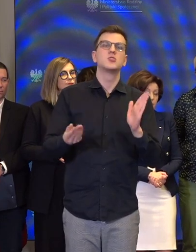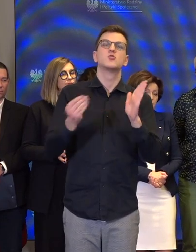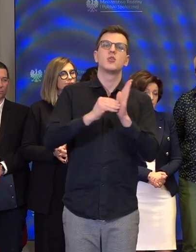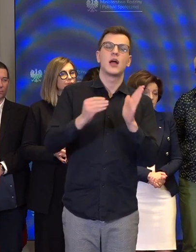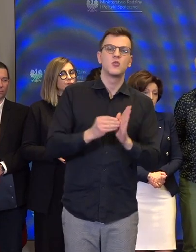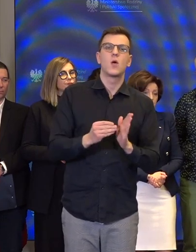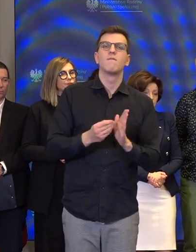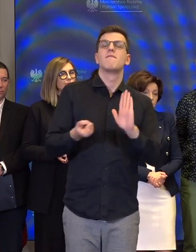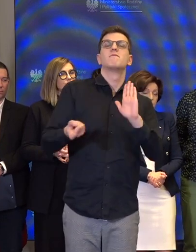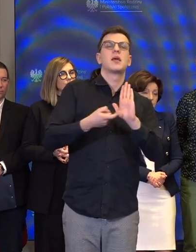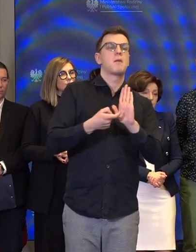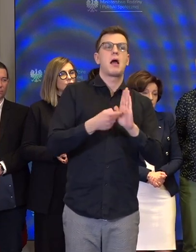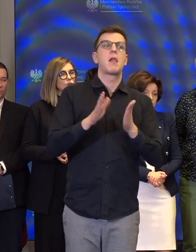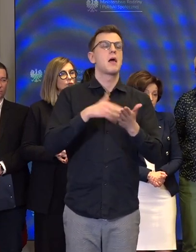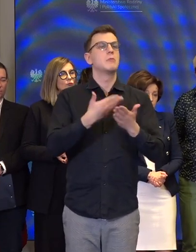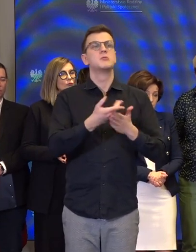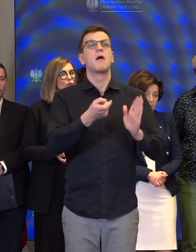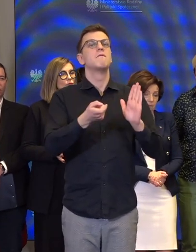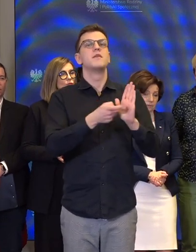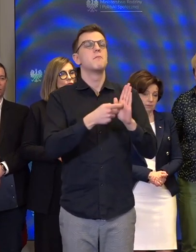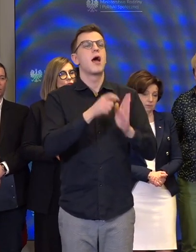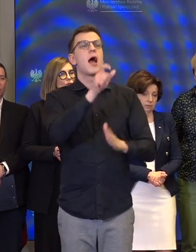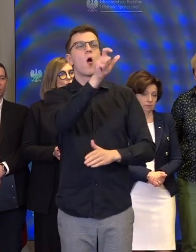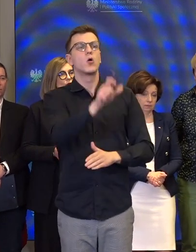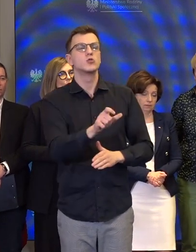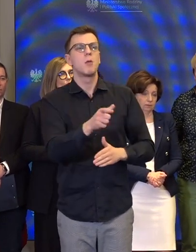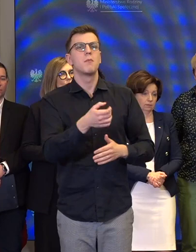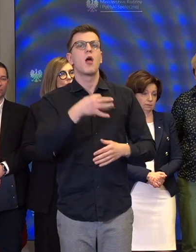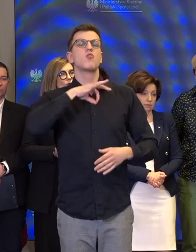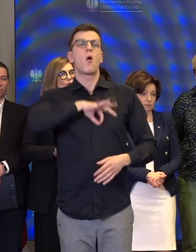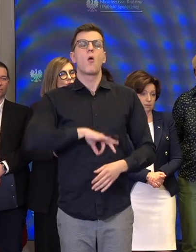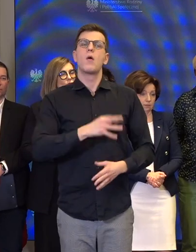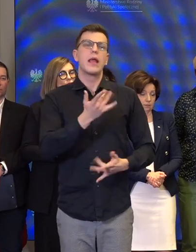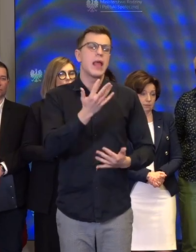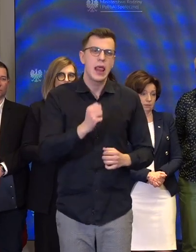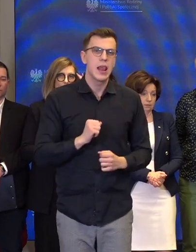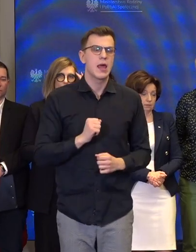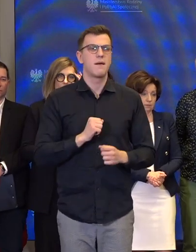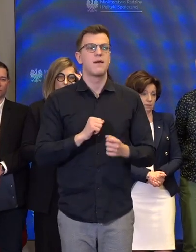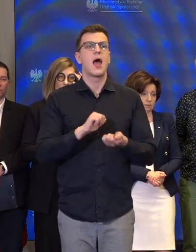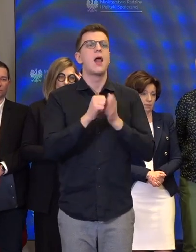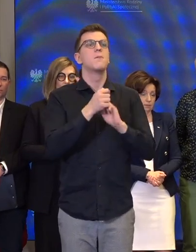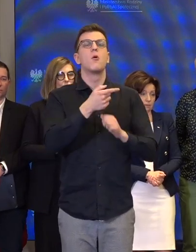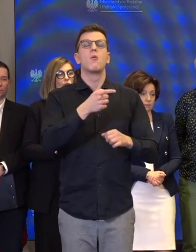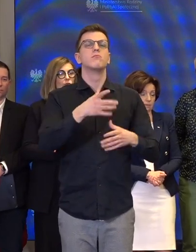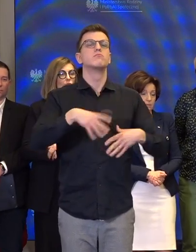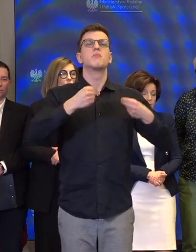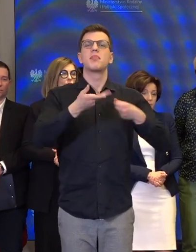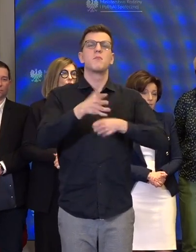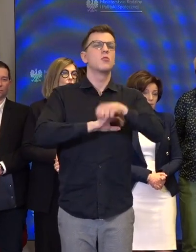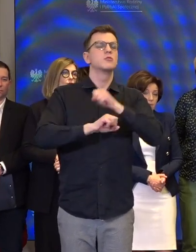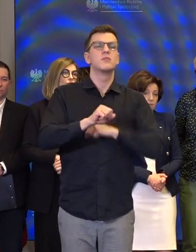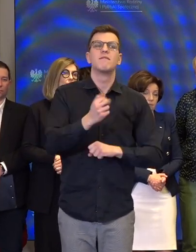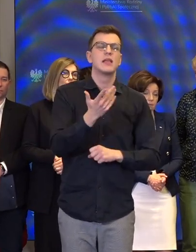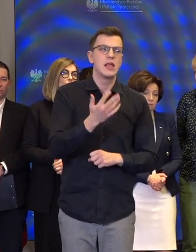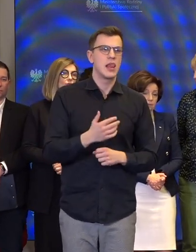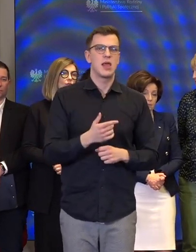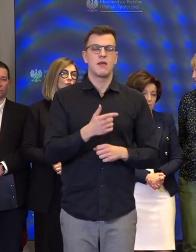dochód na członka rodziny, moment powstania niepełnosprawności, stopień